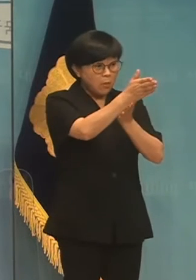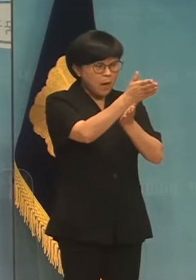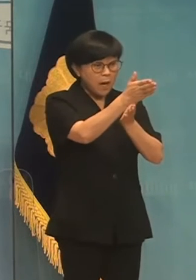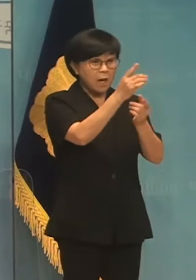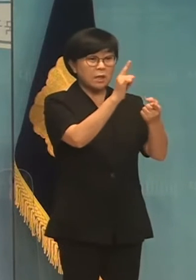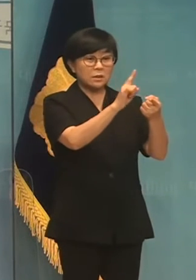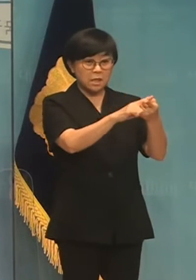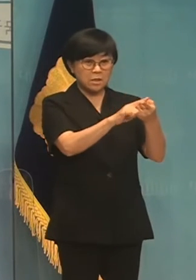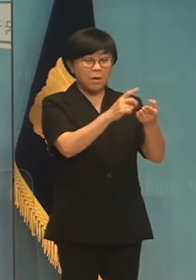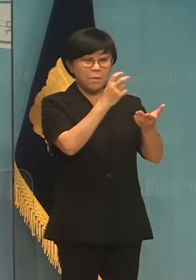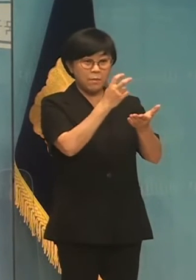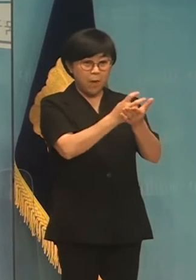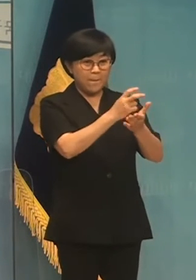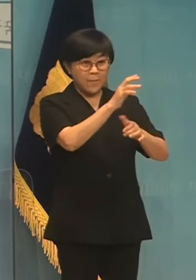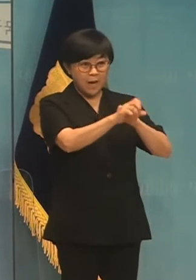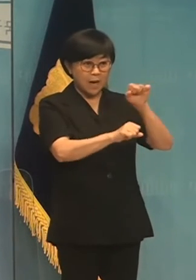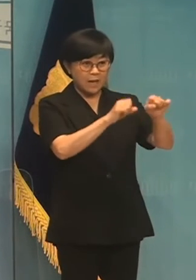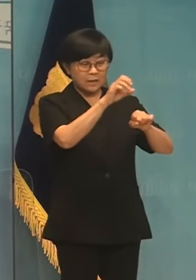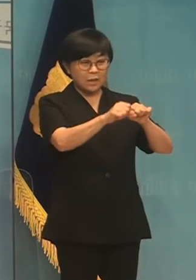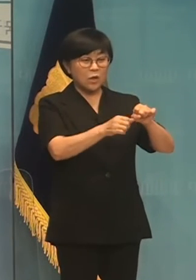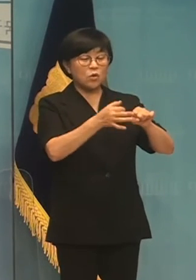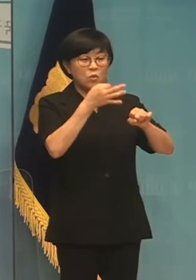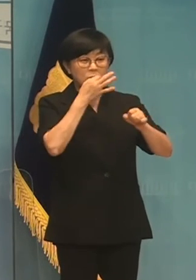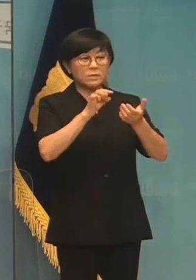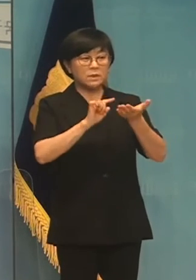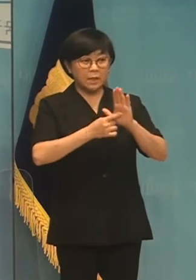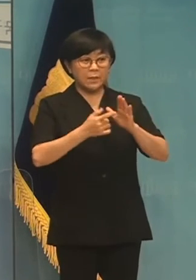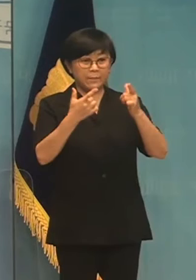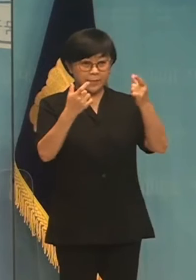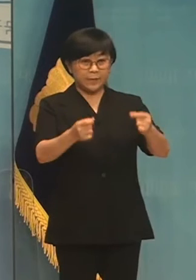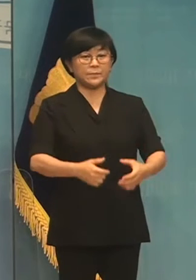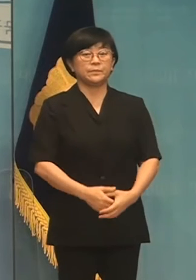입법 침탈 야역을 드러냈습니다.